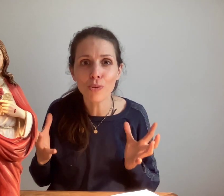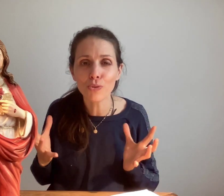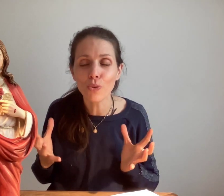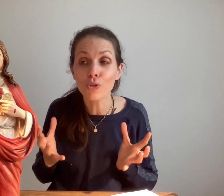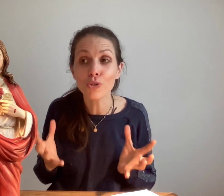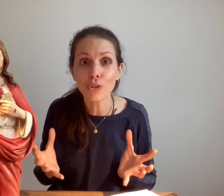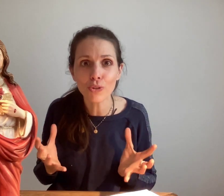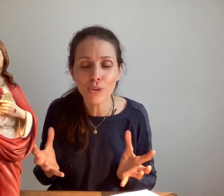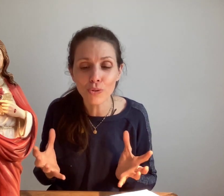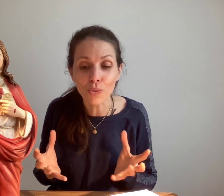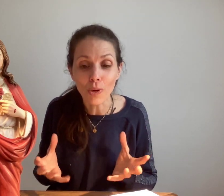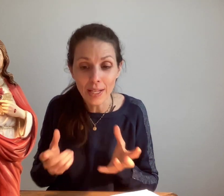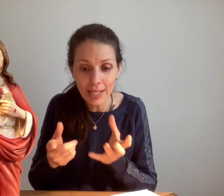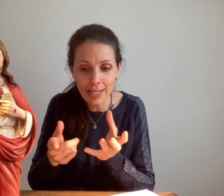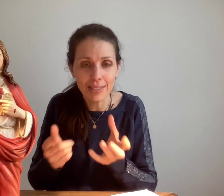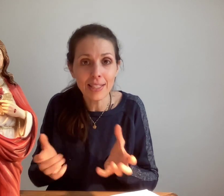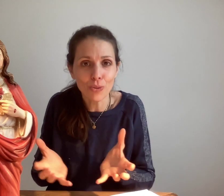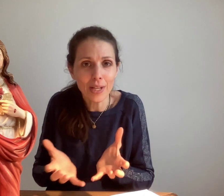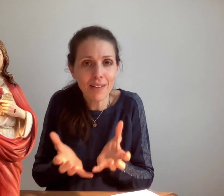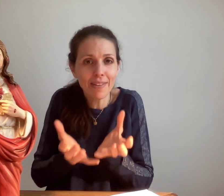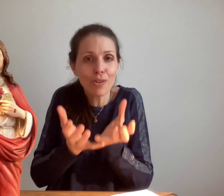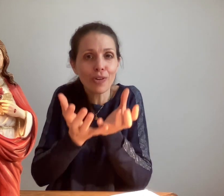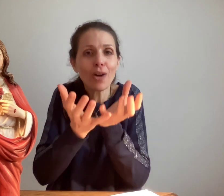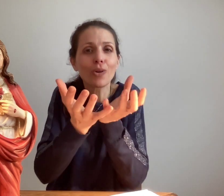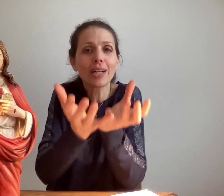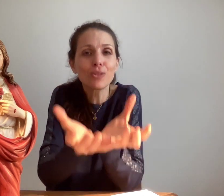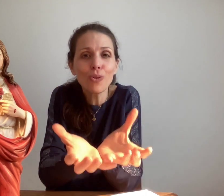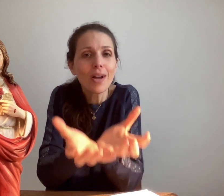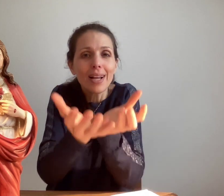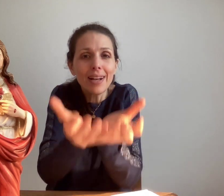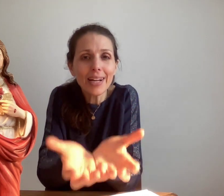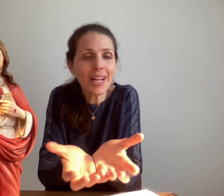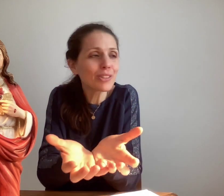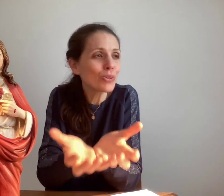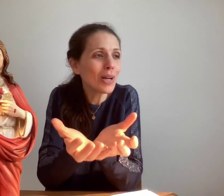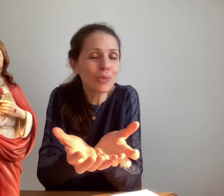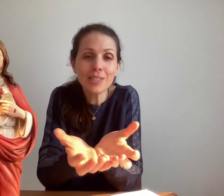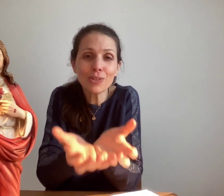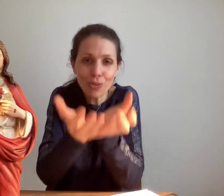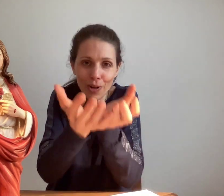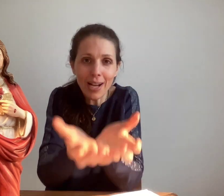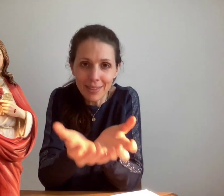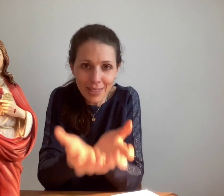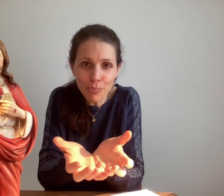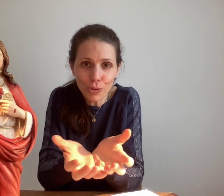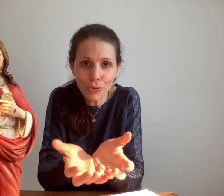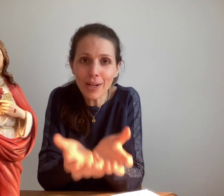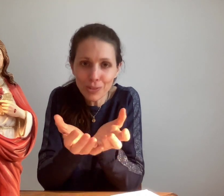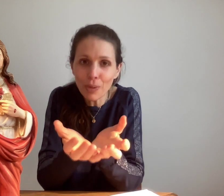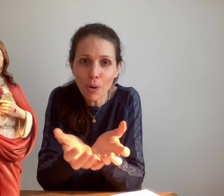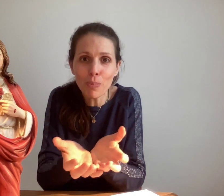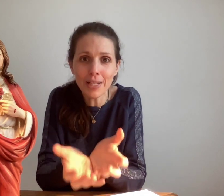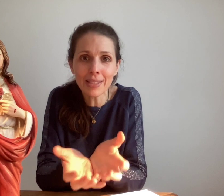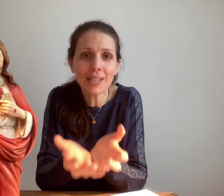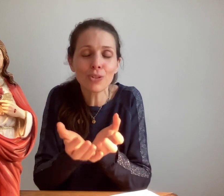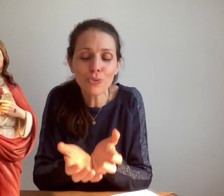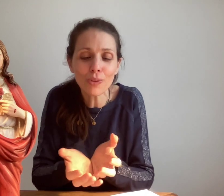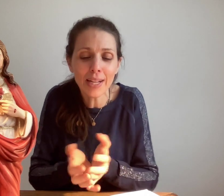tout. Je te donne tout. Et ici, il vient offrir en cadeau la création à Louisa en disant, voilà, c'est pour toi, tu es propriétaire de toute la